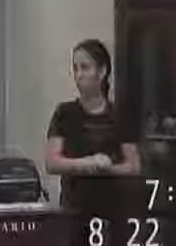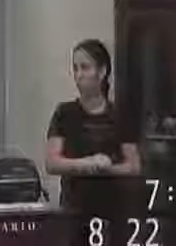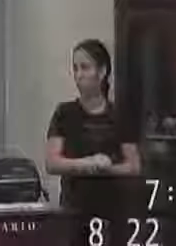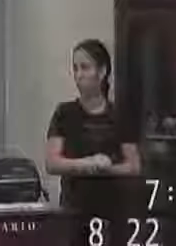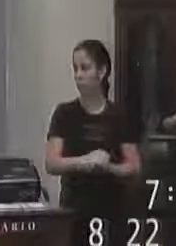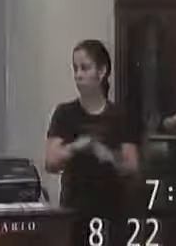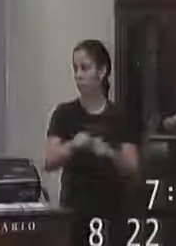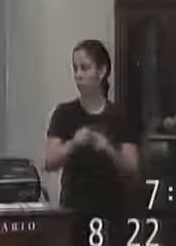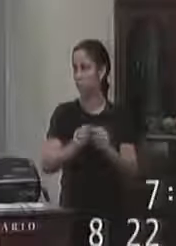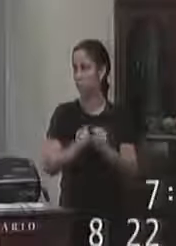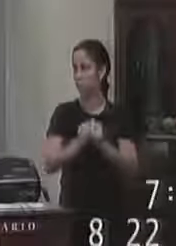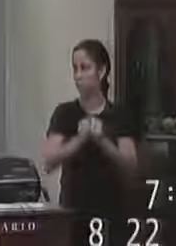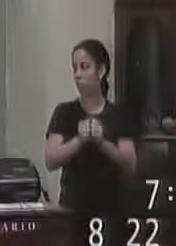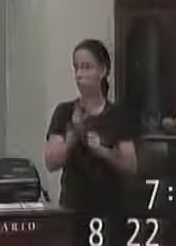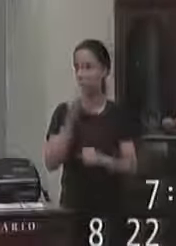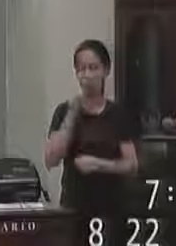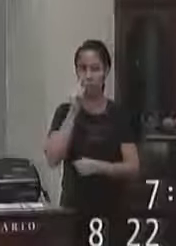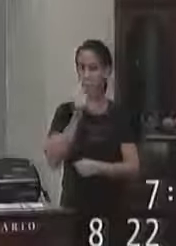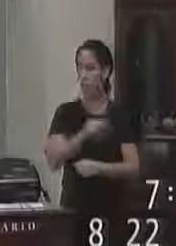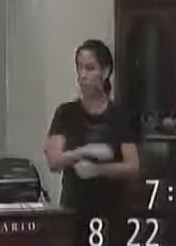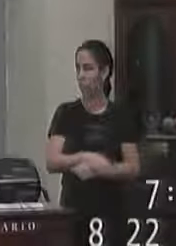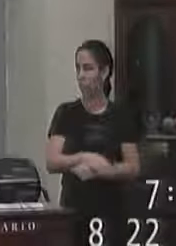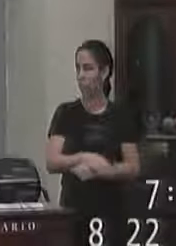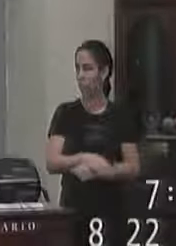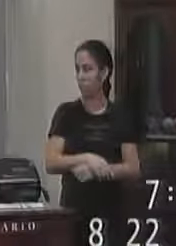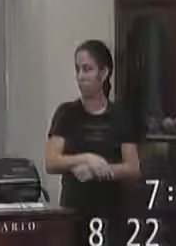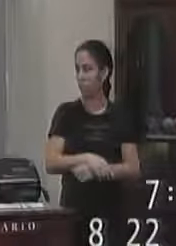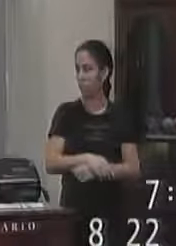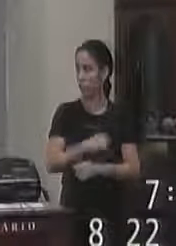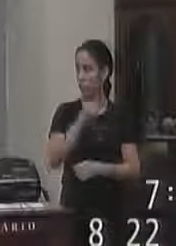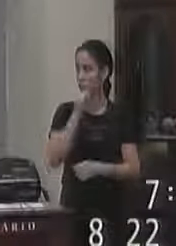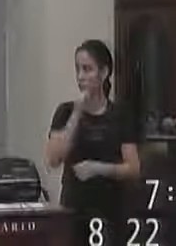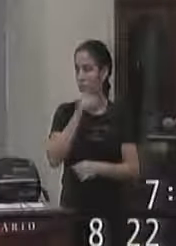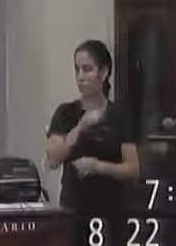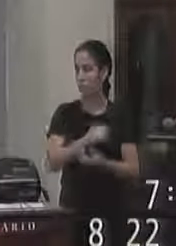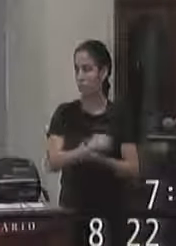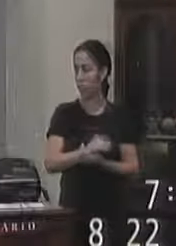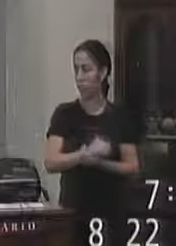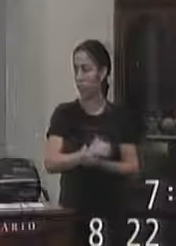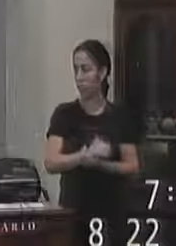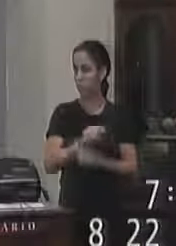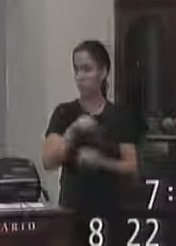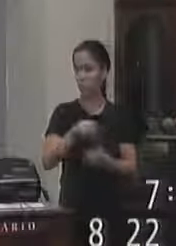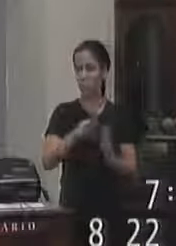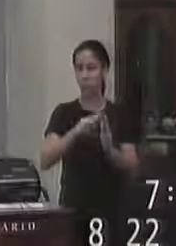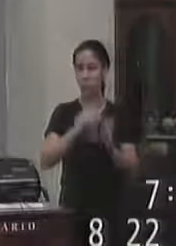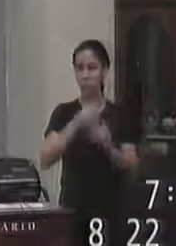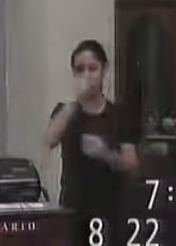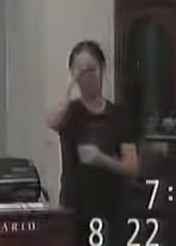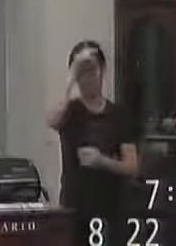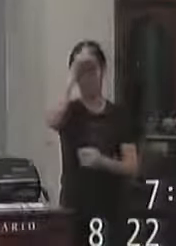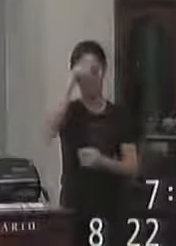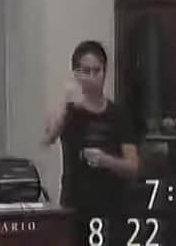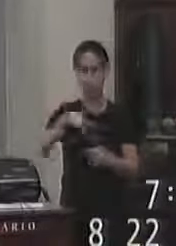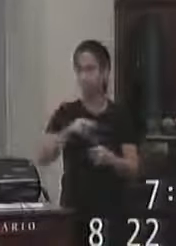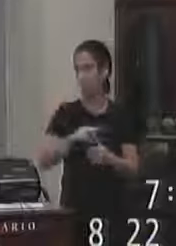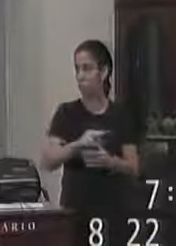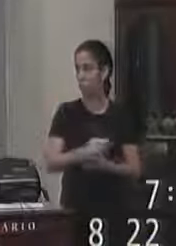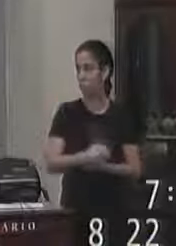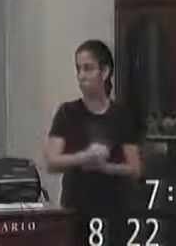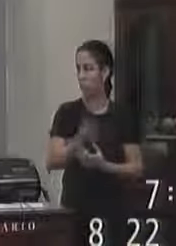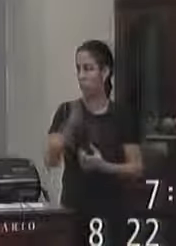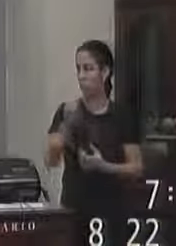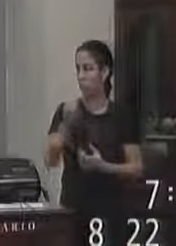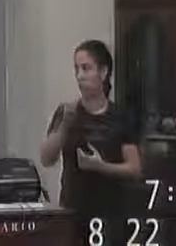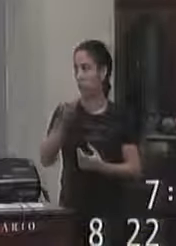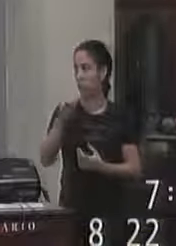acompanho muito sou muito observador ao exemplo que vejo um colégio que é do município que é do município que é o